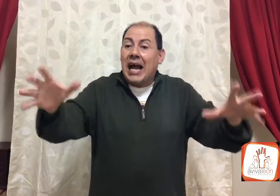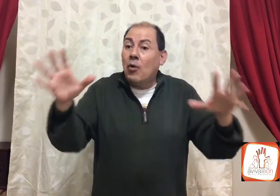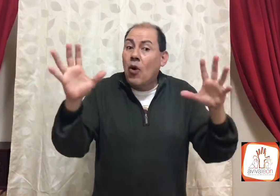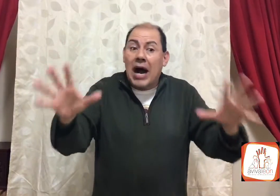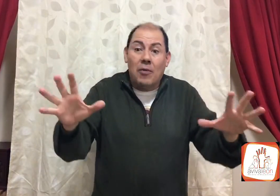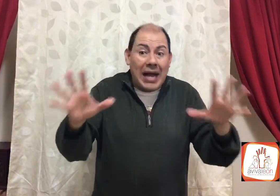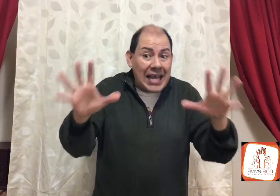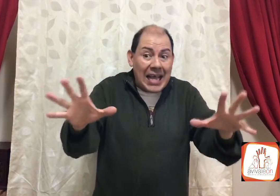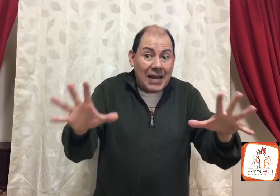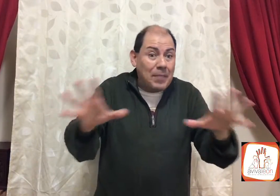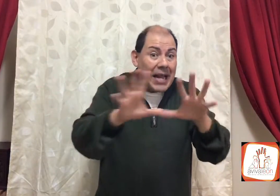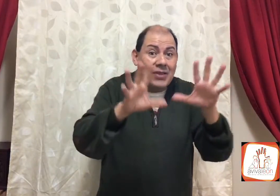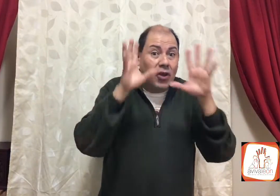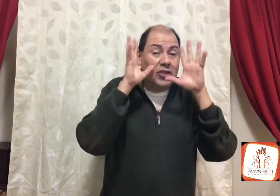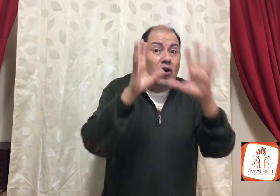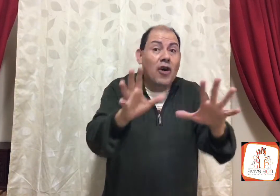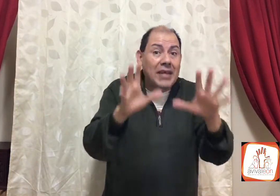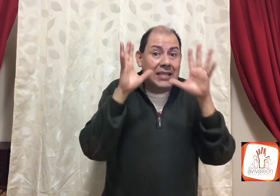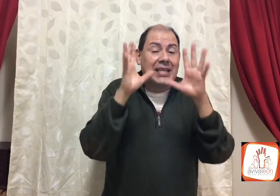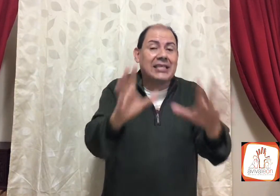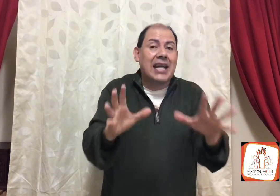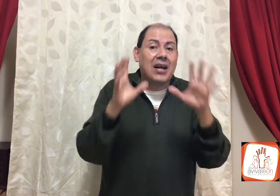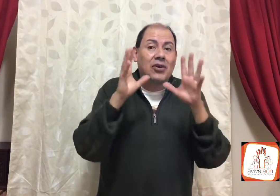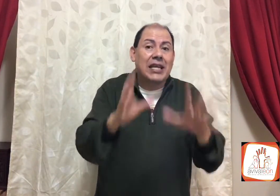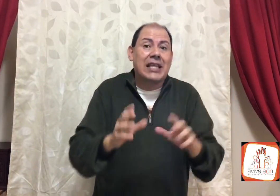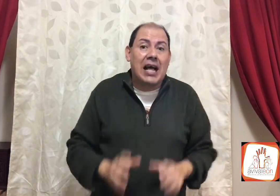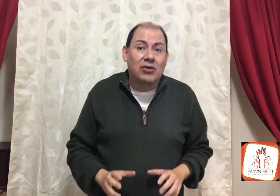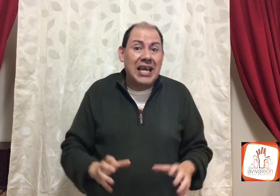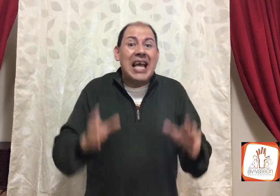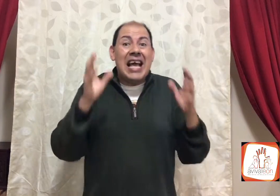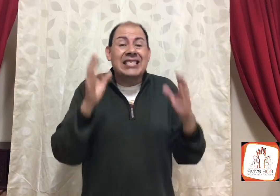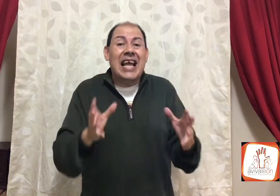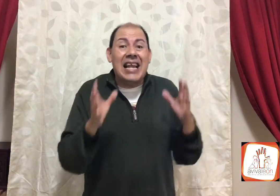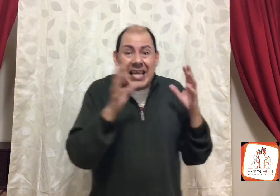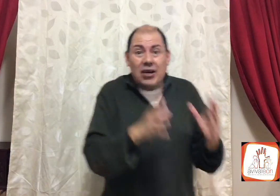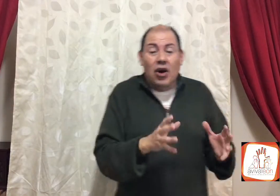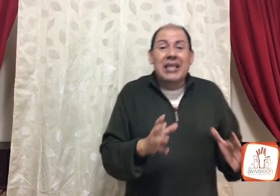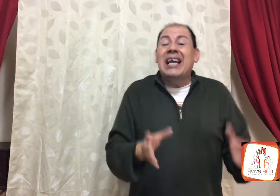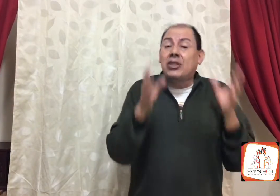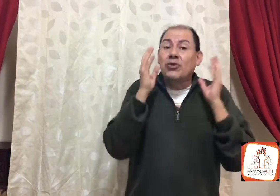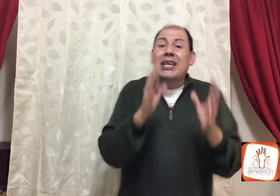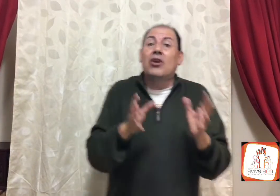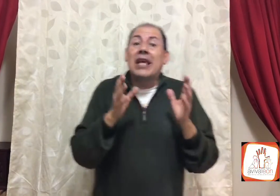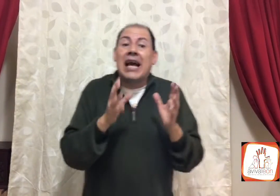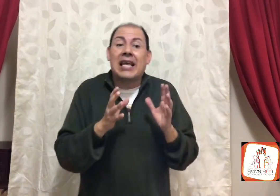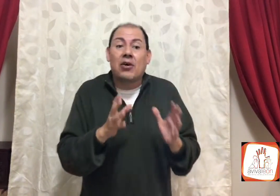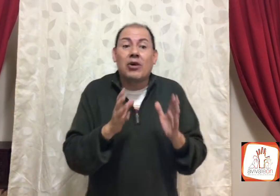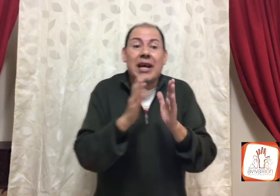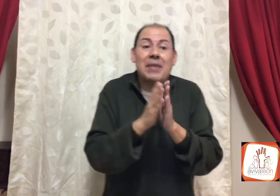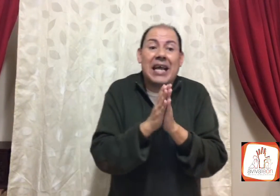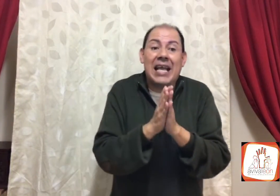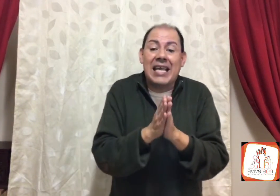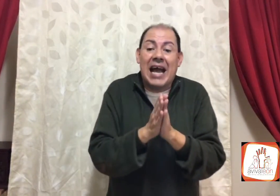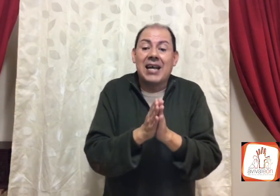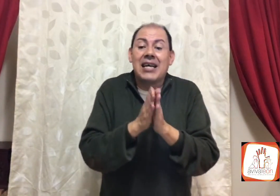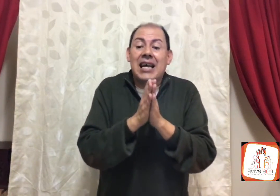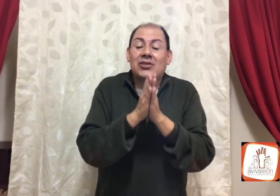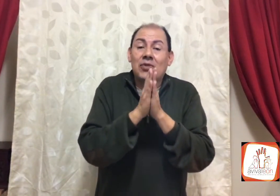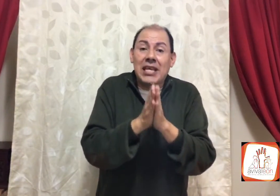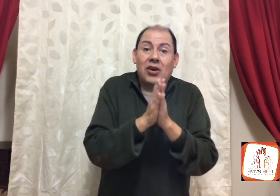guau, va a quedar para todos jóvenes que están conectados. Es el hijo, es un hijo de la jijurra Micaía, es un hijo